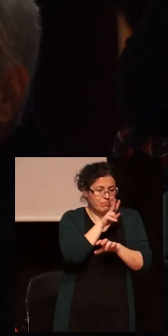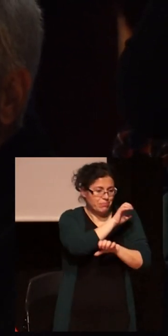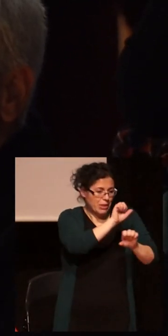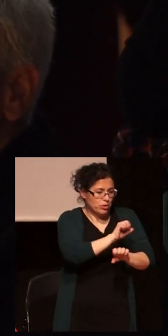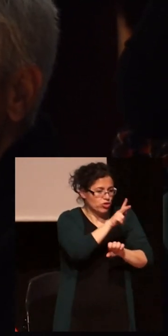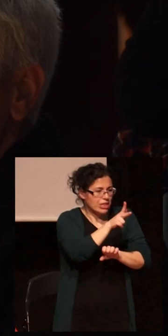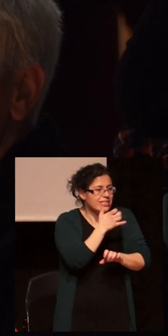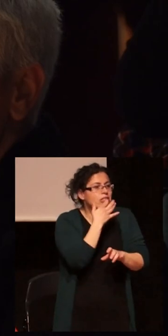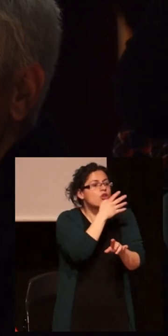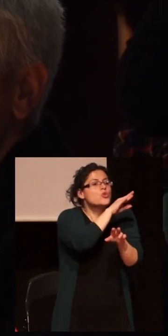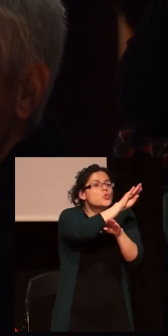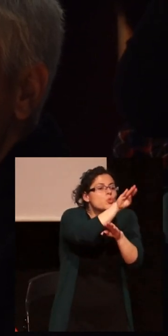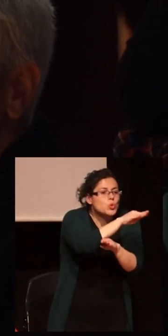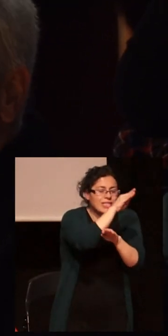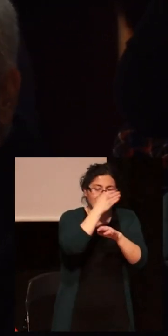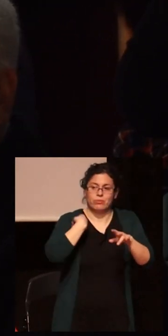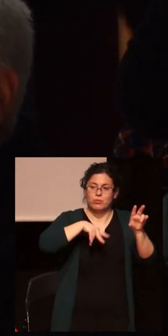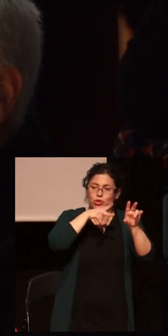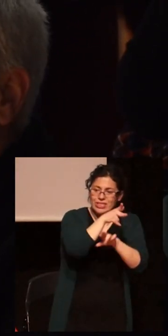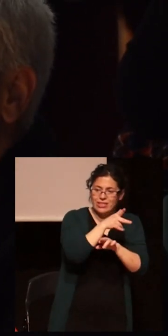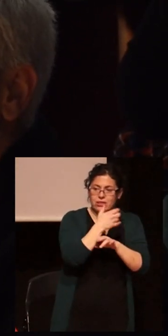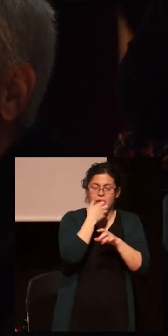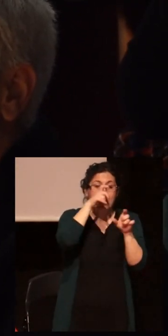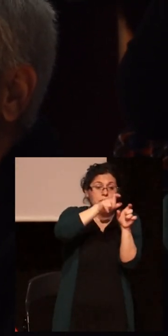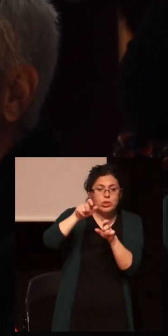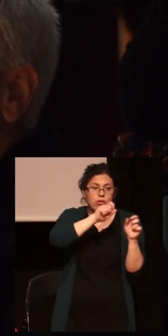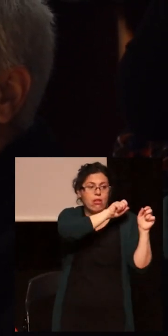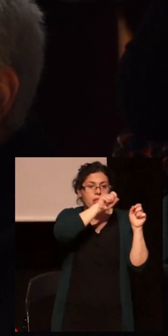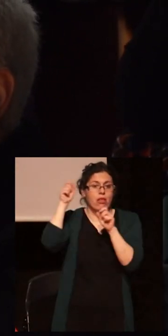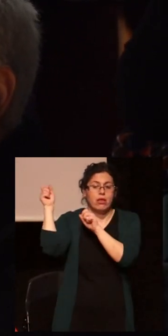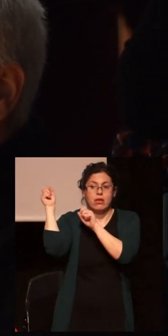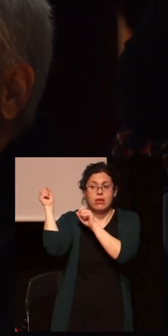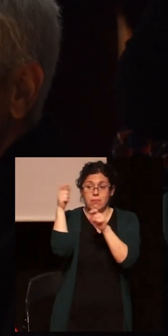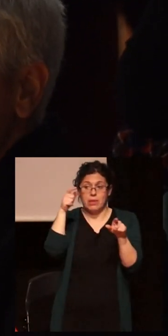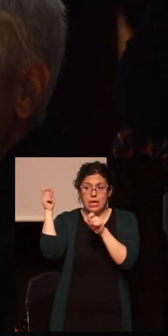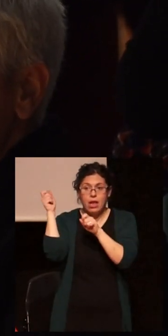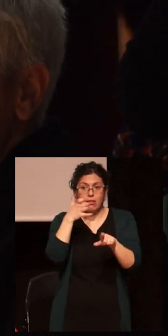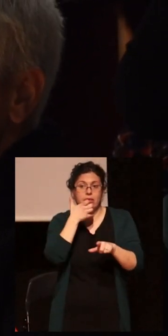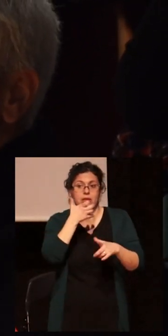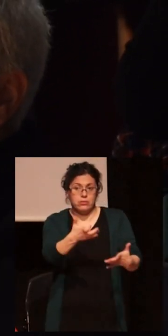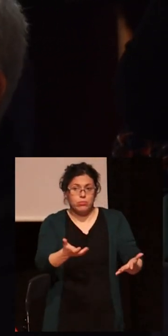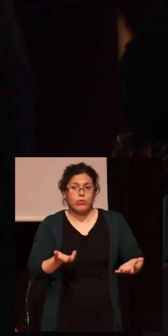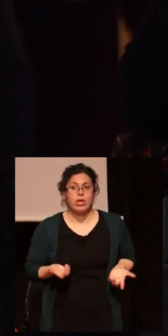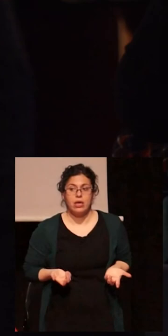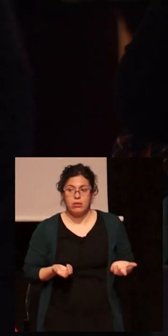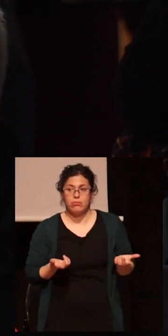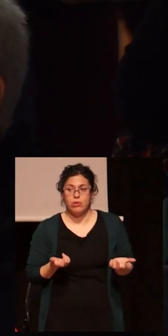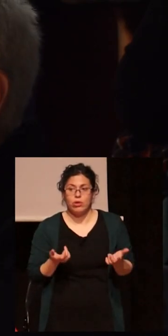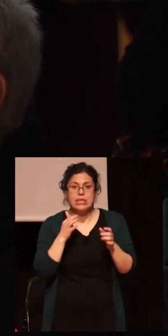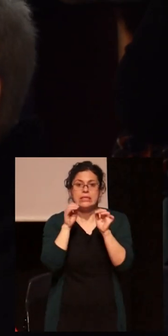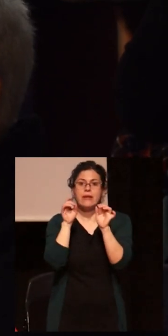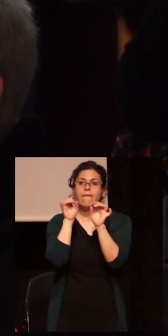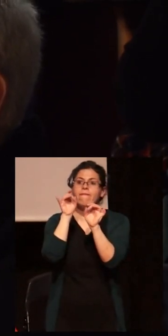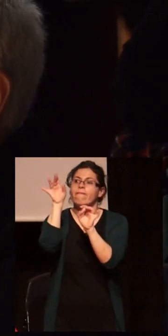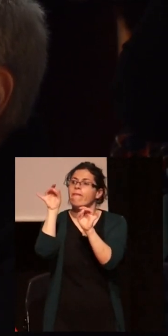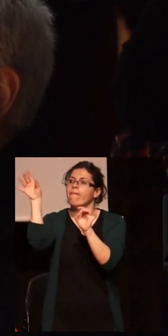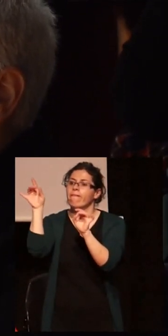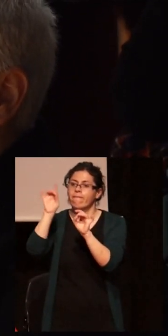situaciones de desigualdad. Y es las personas inmigradas, ¿no?, no los que vienen de fuera, ¿sí? No la otredad, como decía María Luisa,